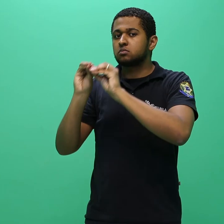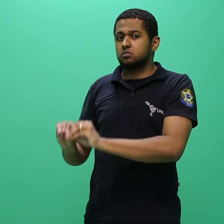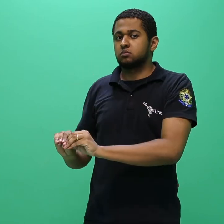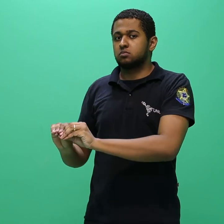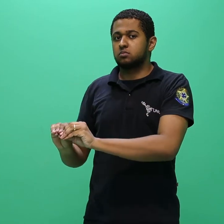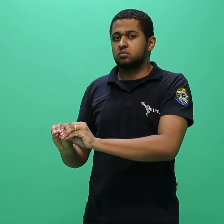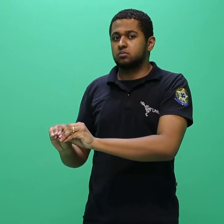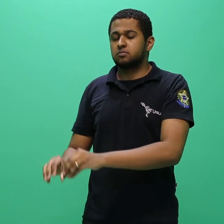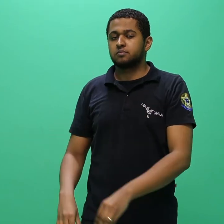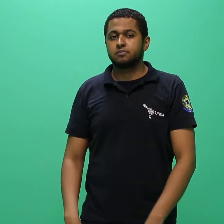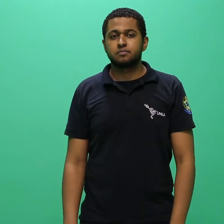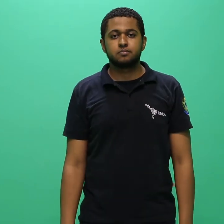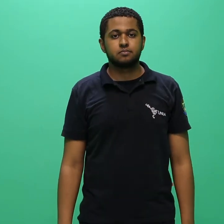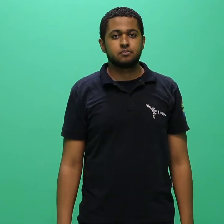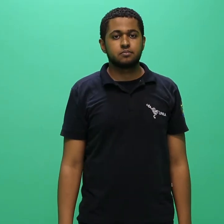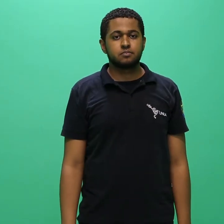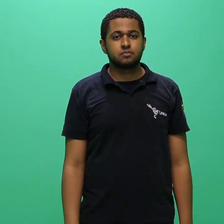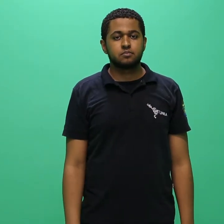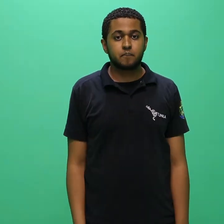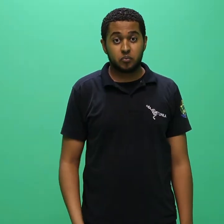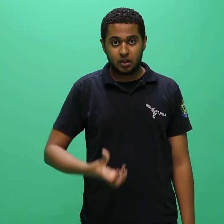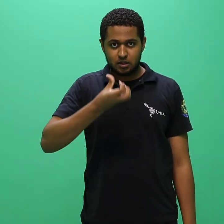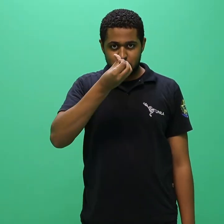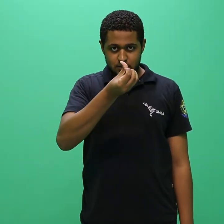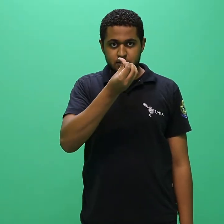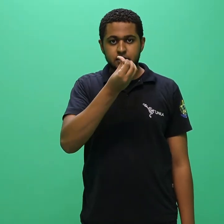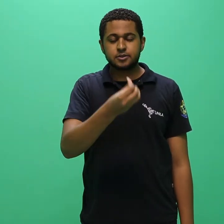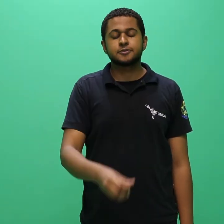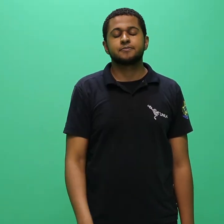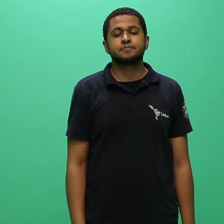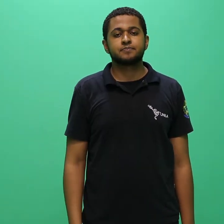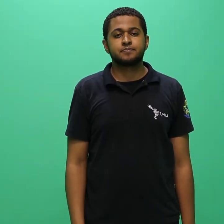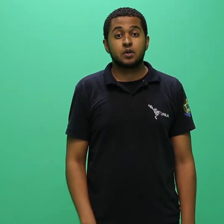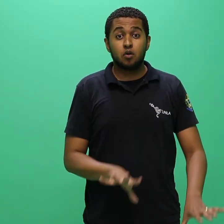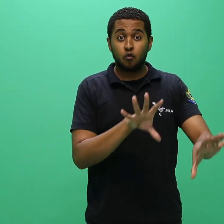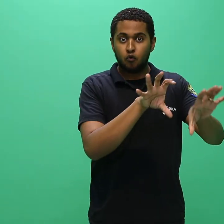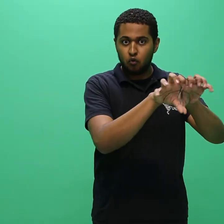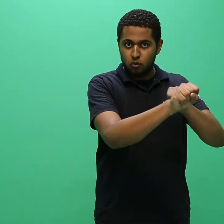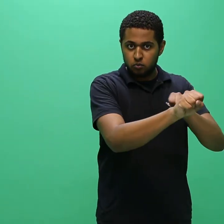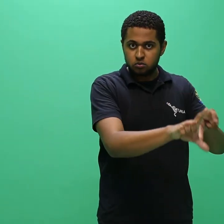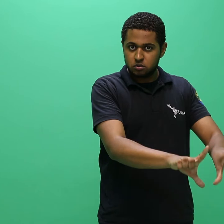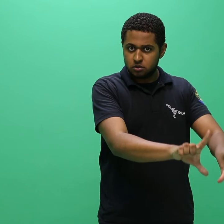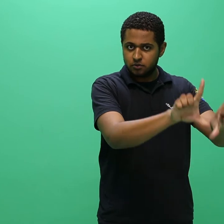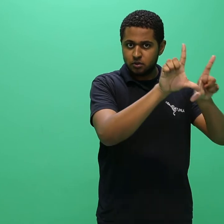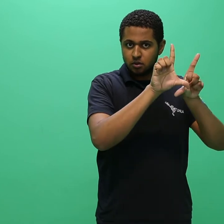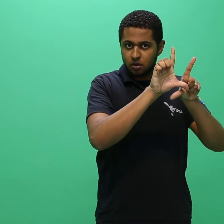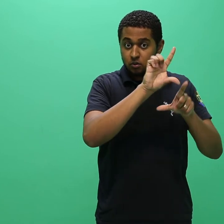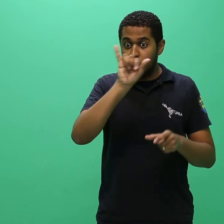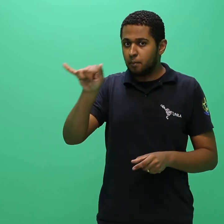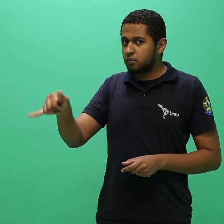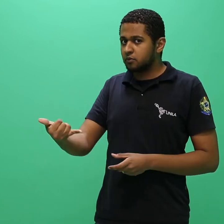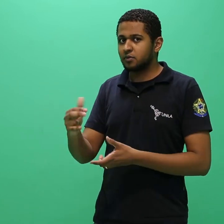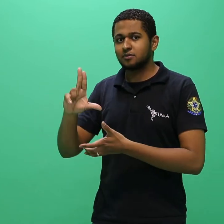na instituição de origem. 6.9 aproveitamento de diploma